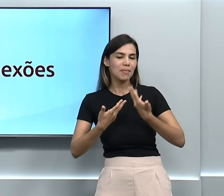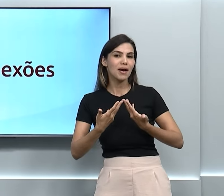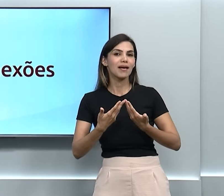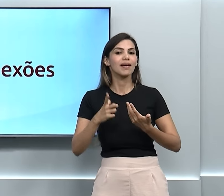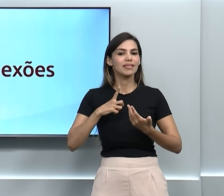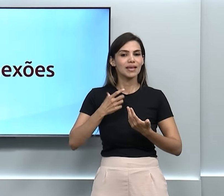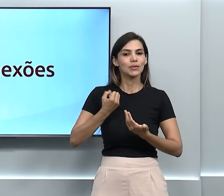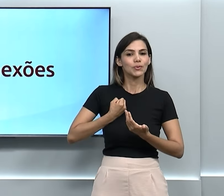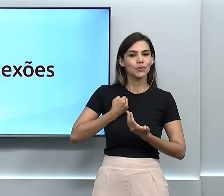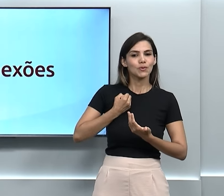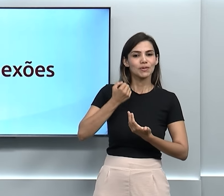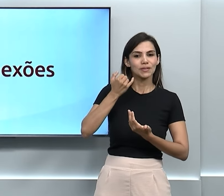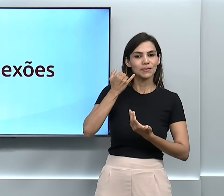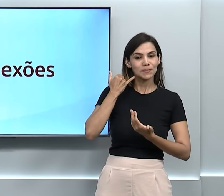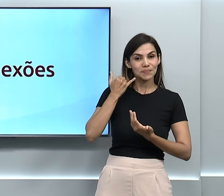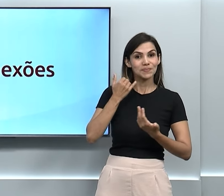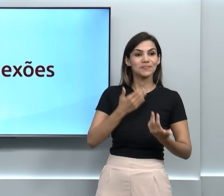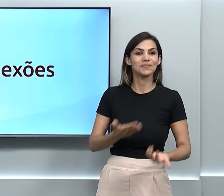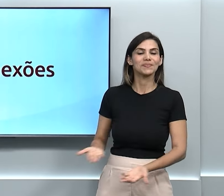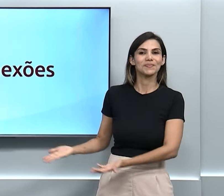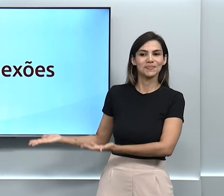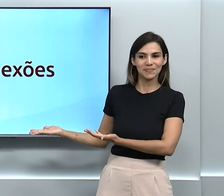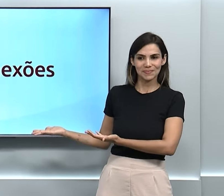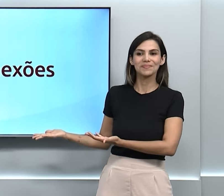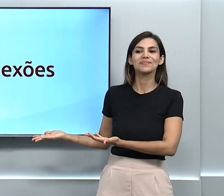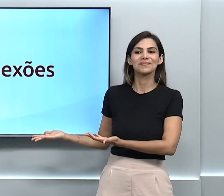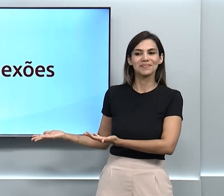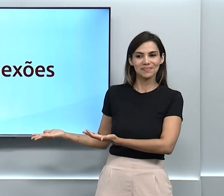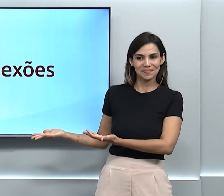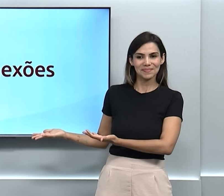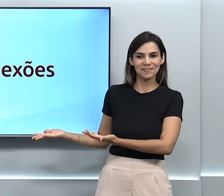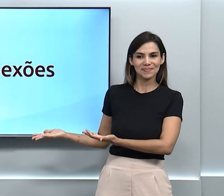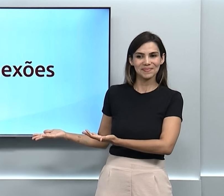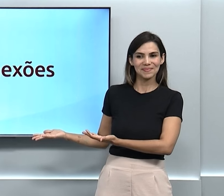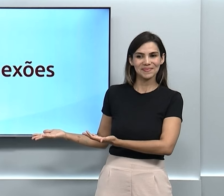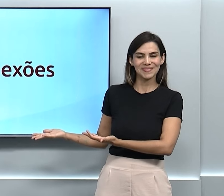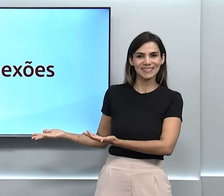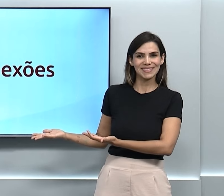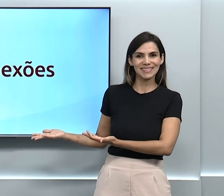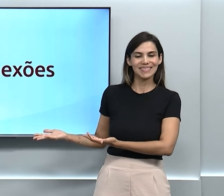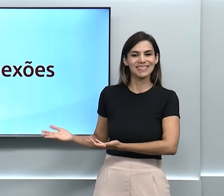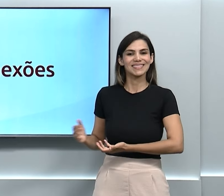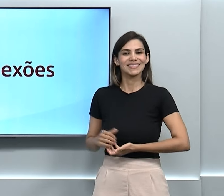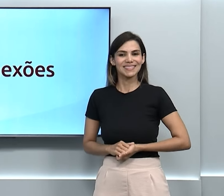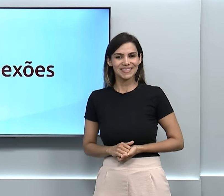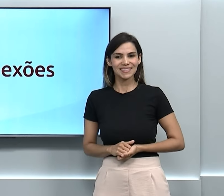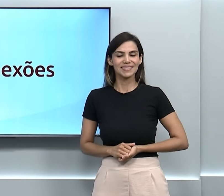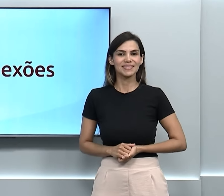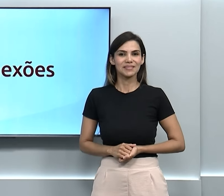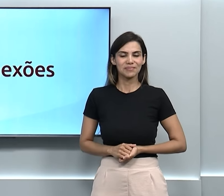gente